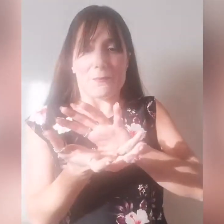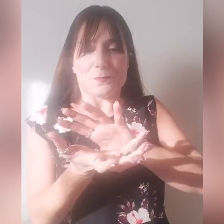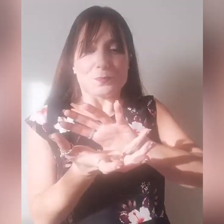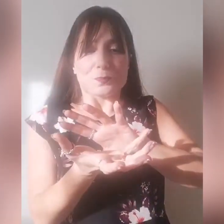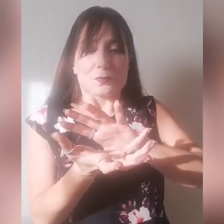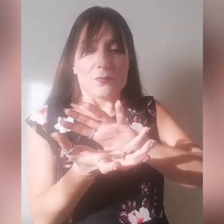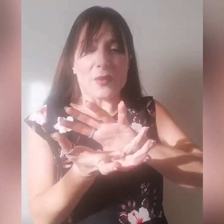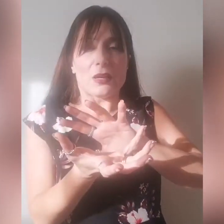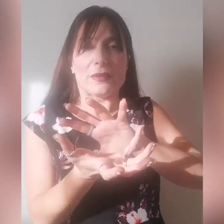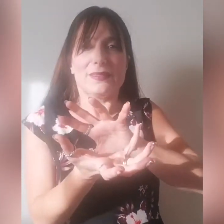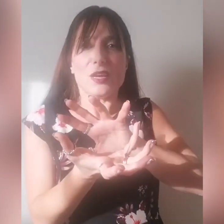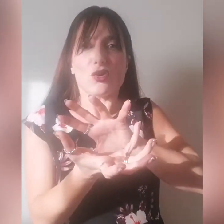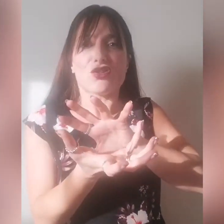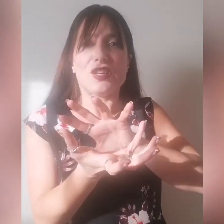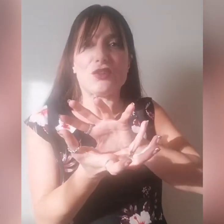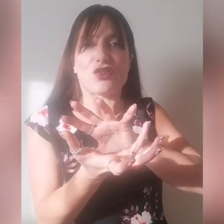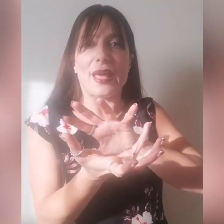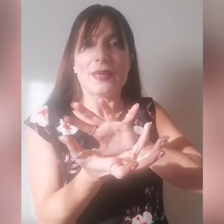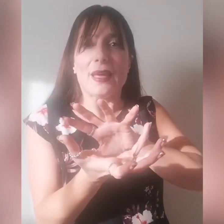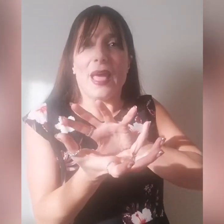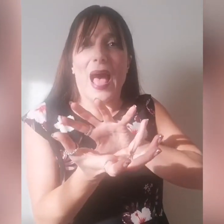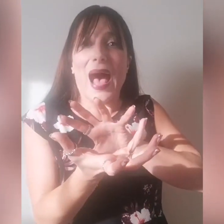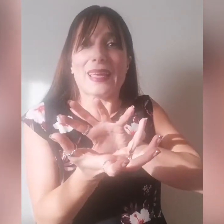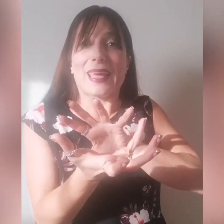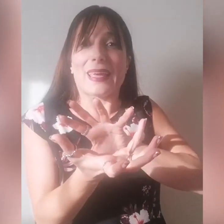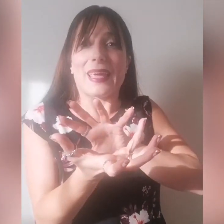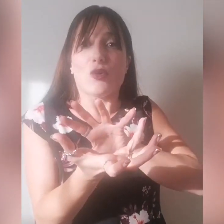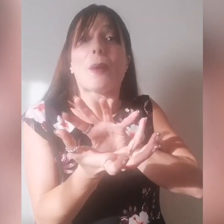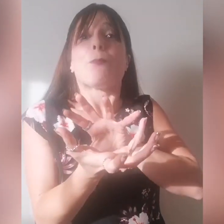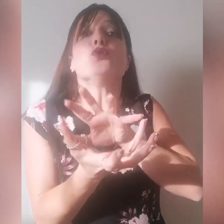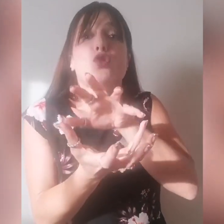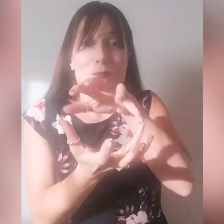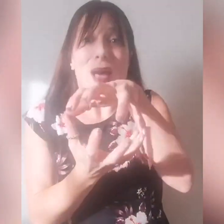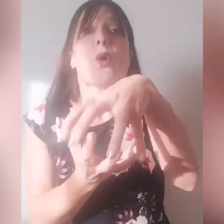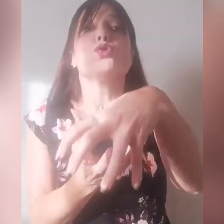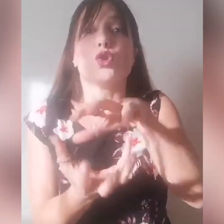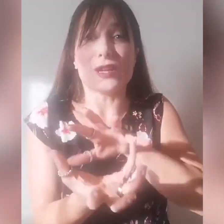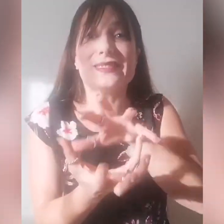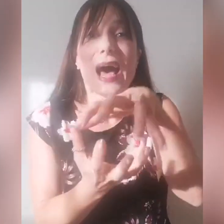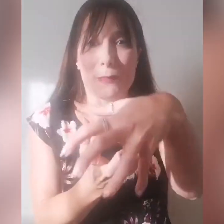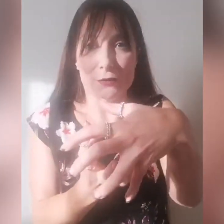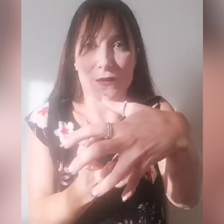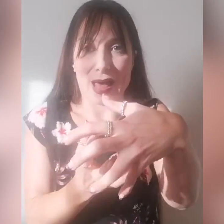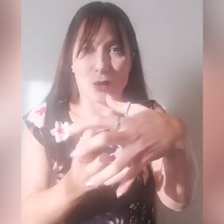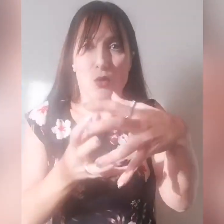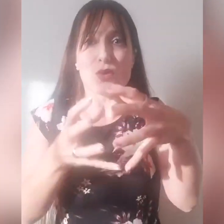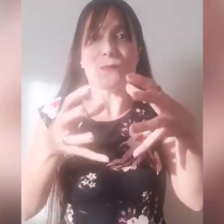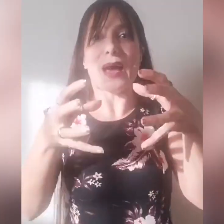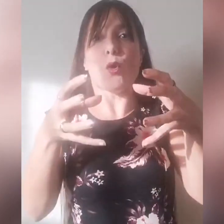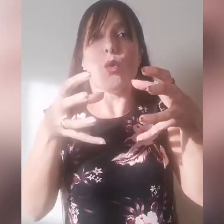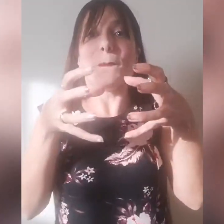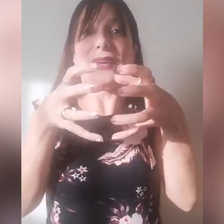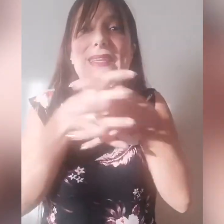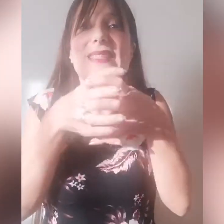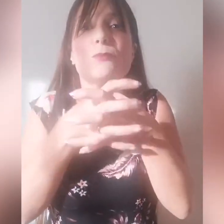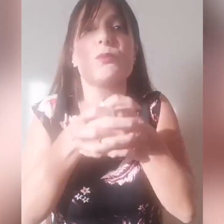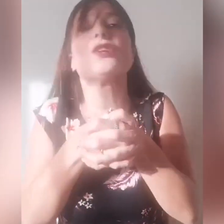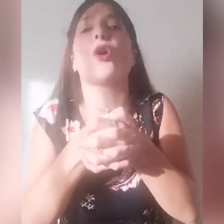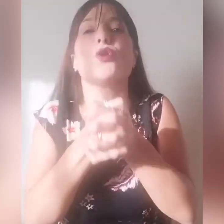Dio ci dice anche che noi appunto abbiamo autorità per farlo, qui abbiamo un bellissimo binomio